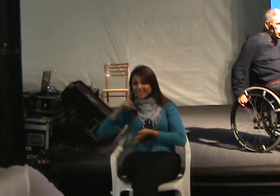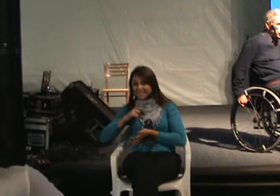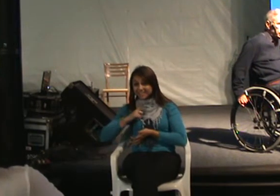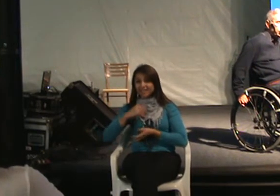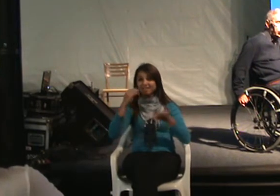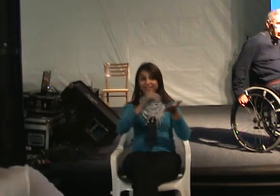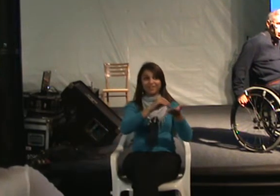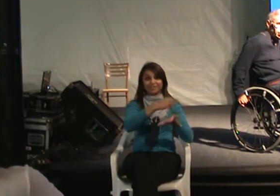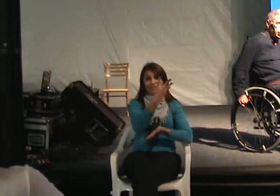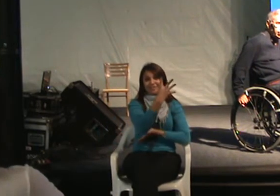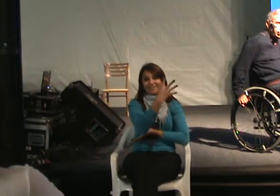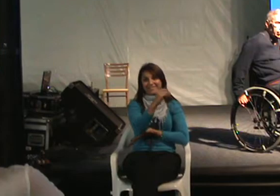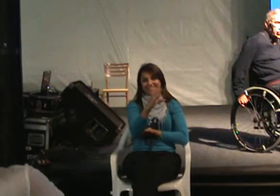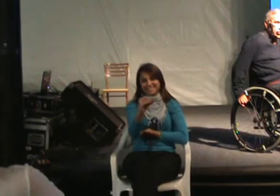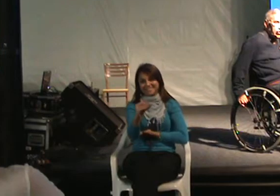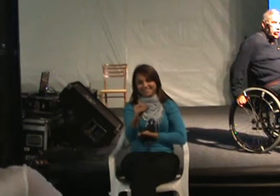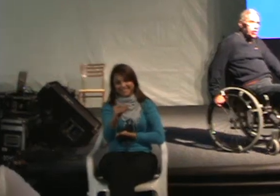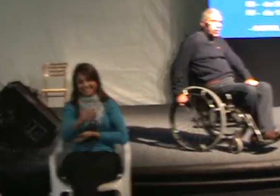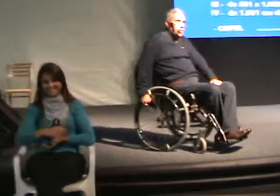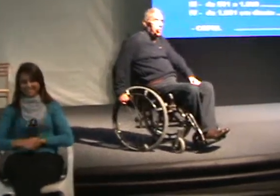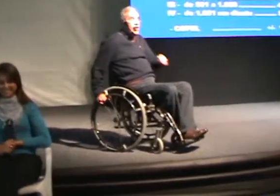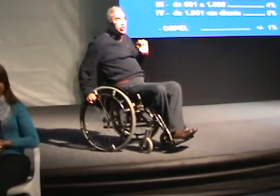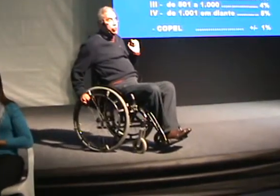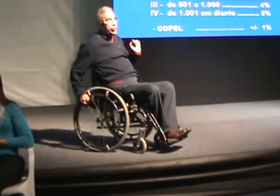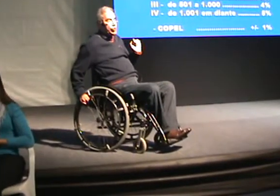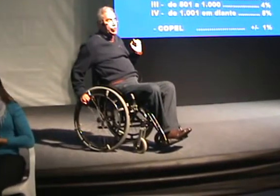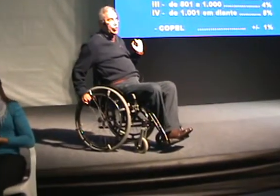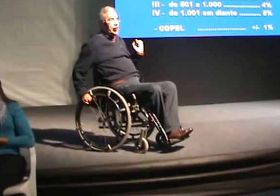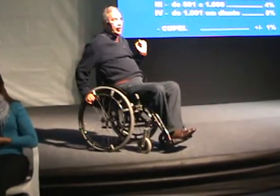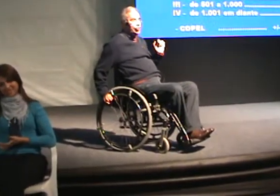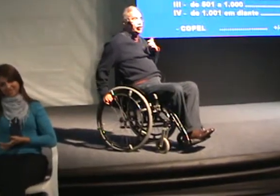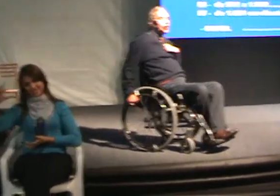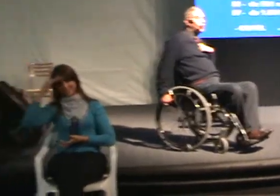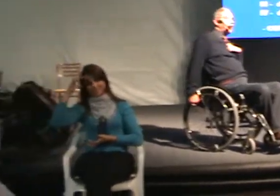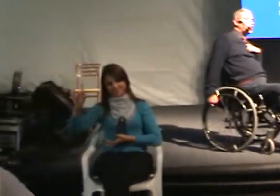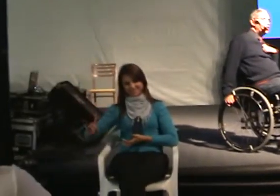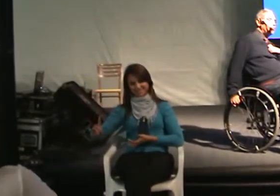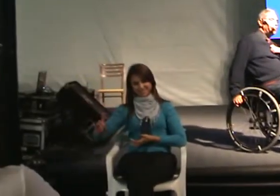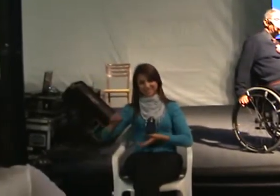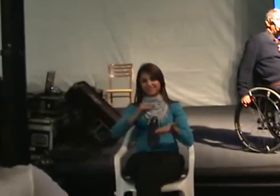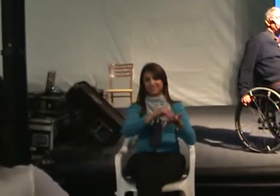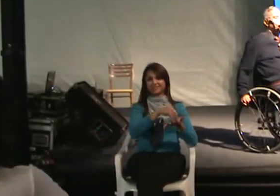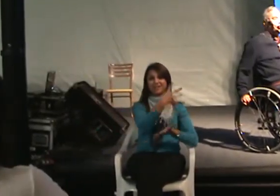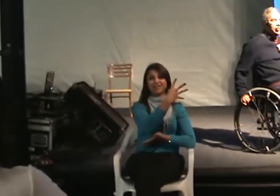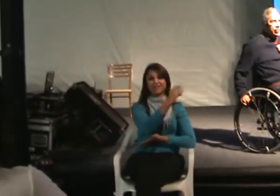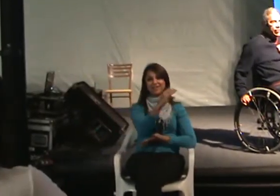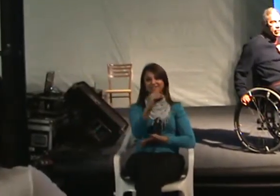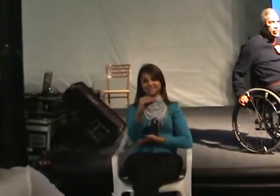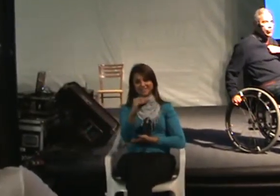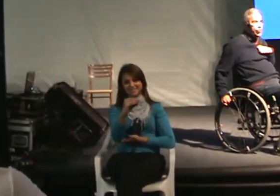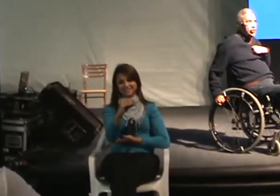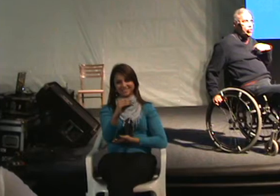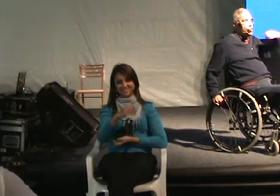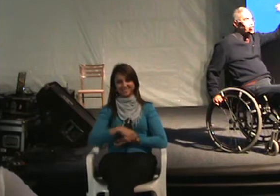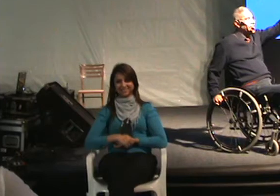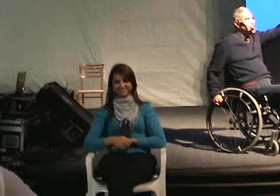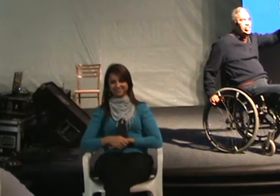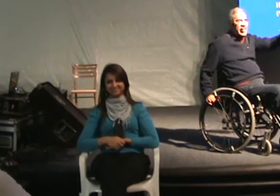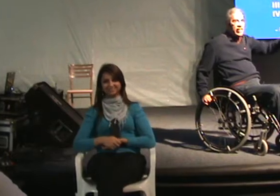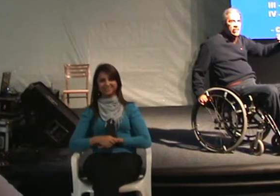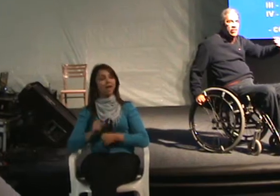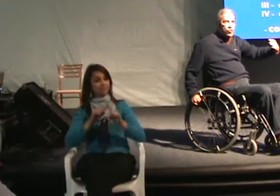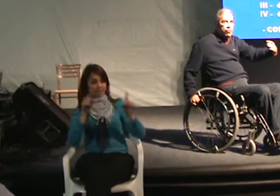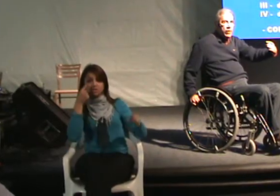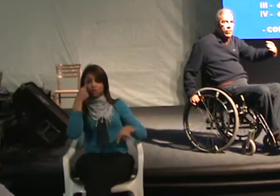Isso. Ok? Mas, por outro lado, o que eu vejo? Com muita satisfação. Os